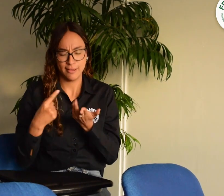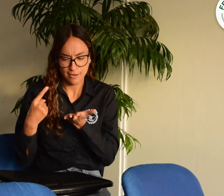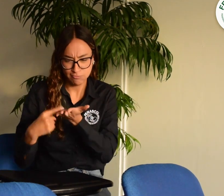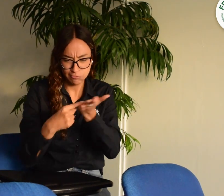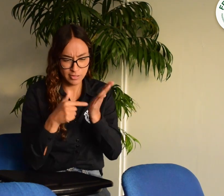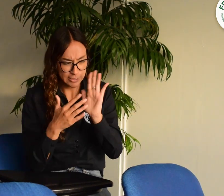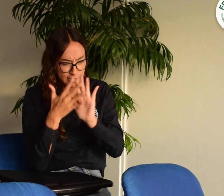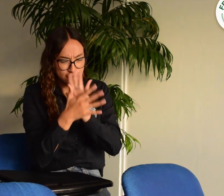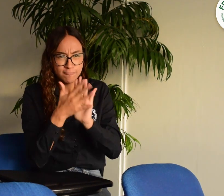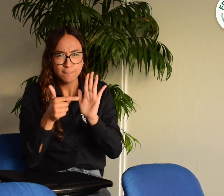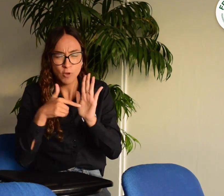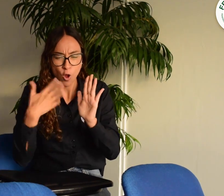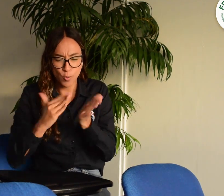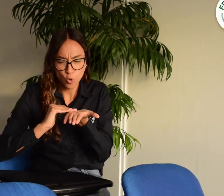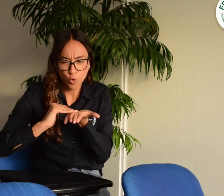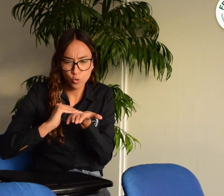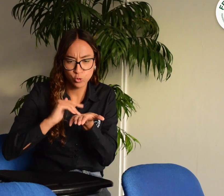además para actualización de la misma.